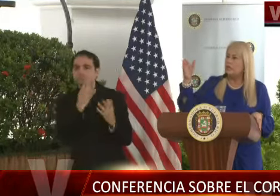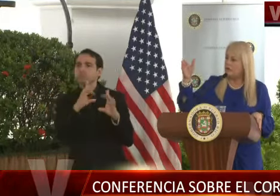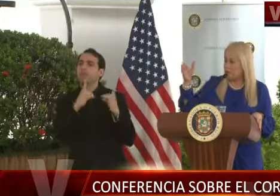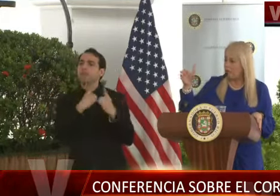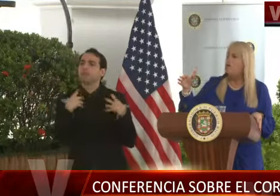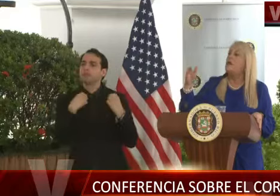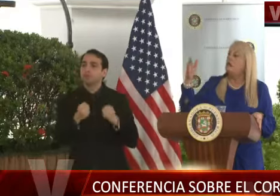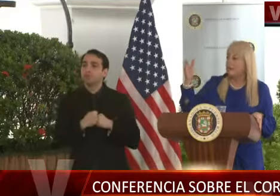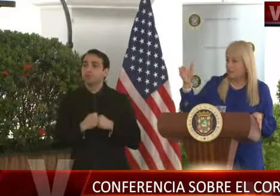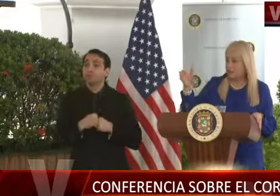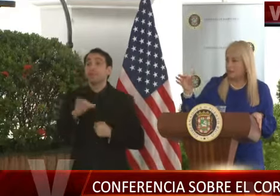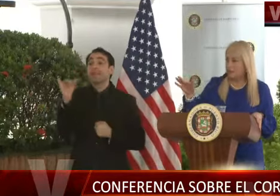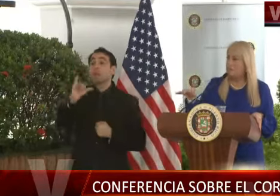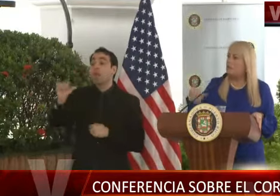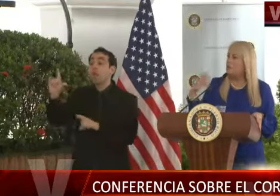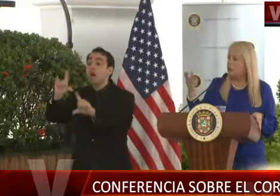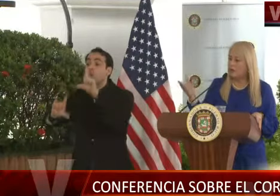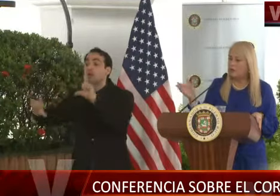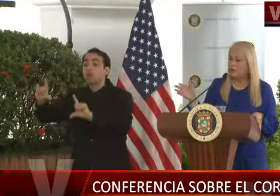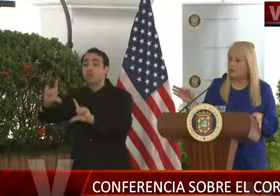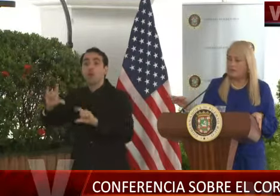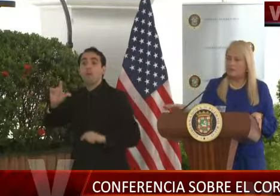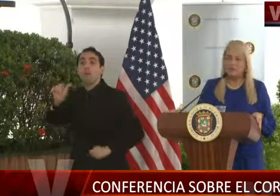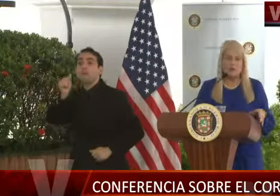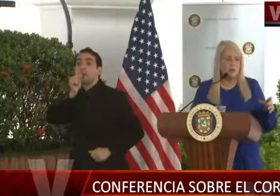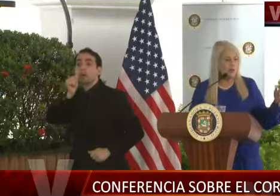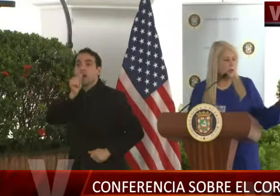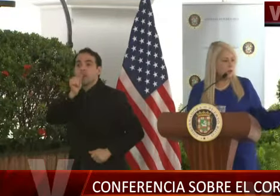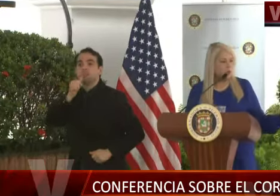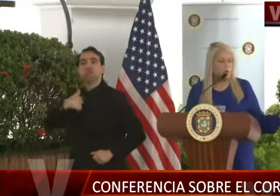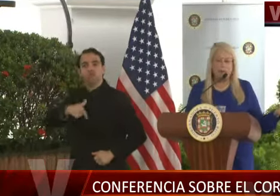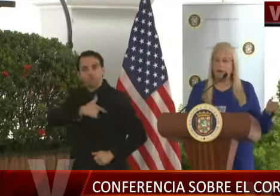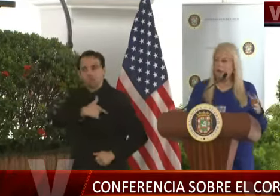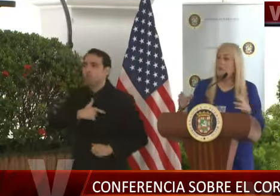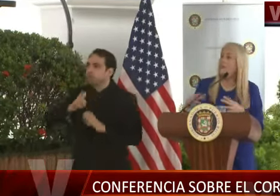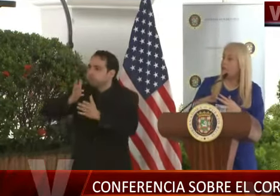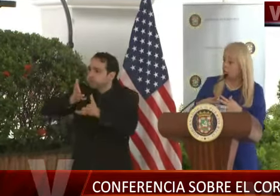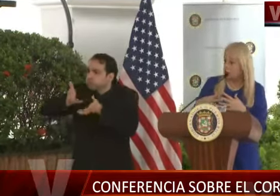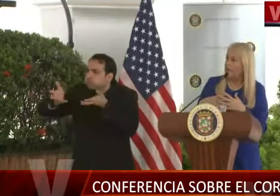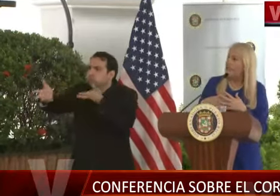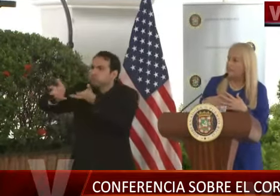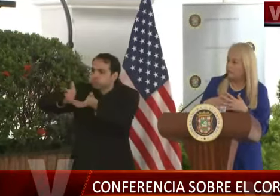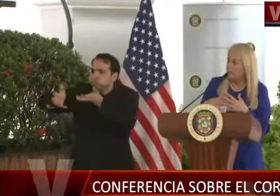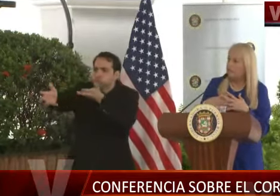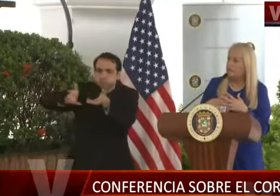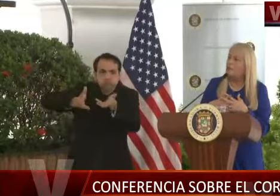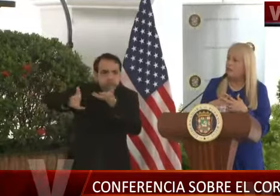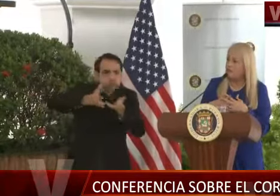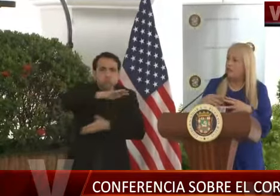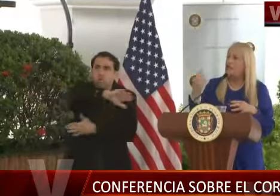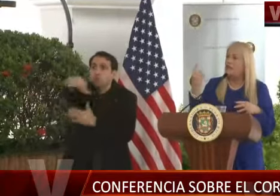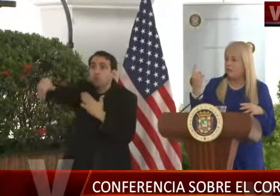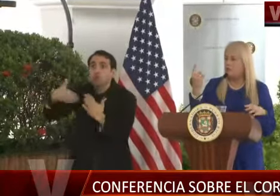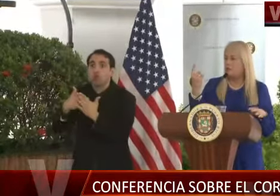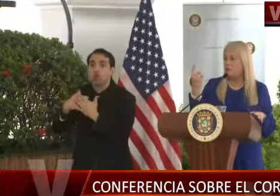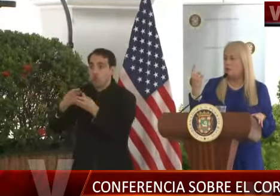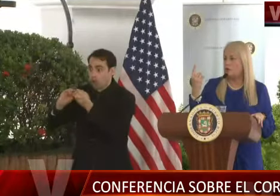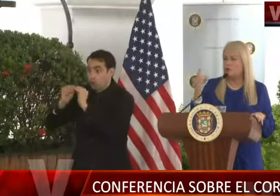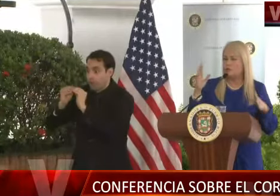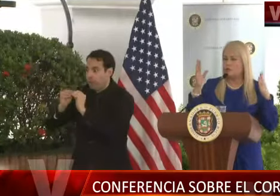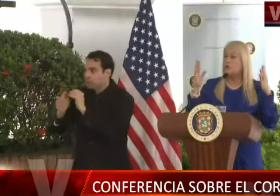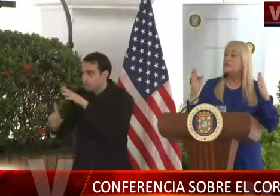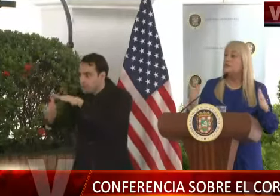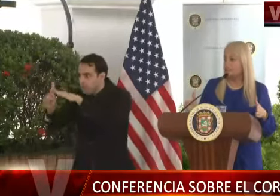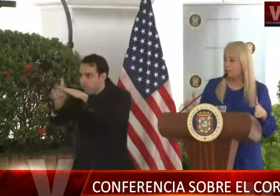clínicos privados la hemos tenido, hemos dialogado constantemente con ellos. Hoy nos vamos a reunir para que todas las estadísticas estén unidas en un